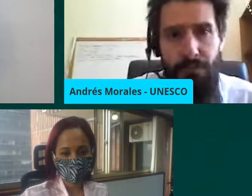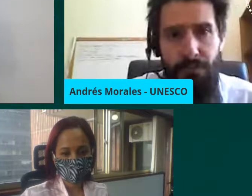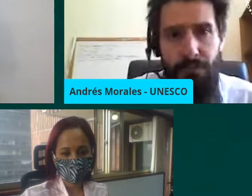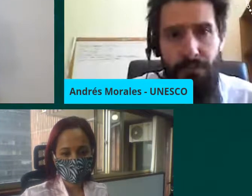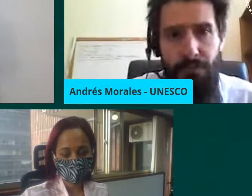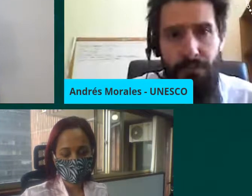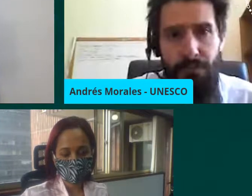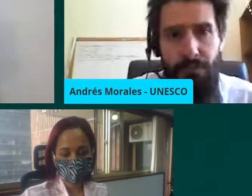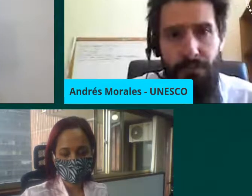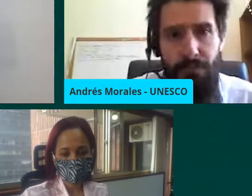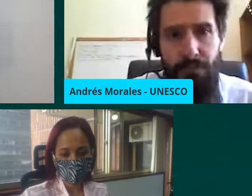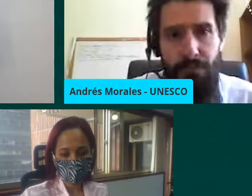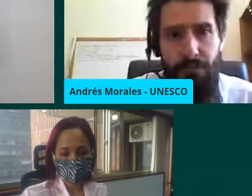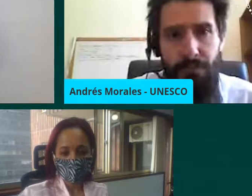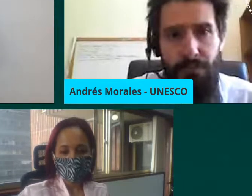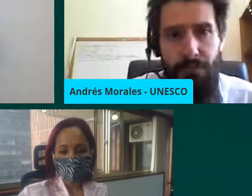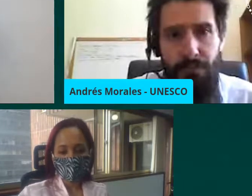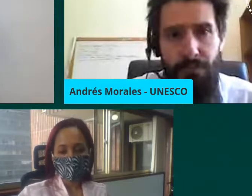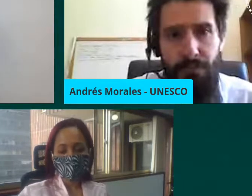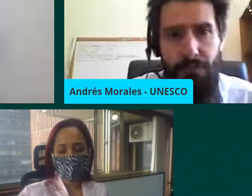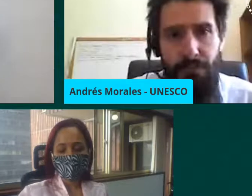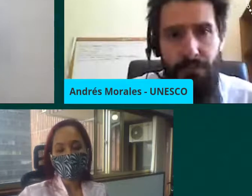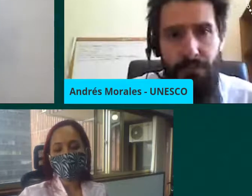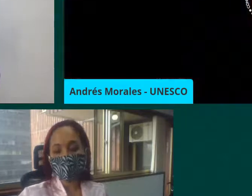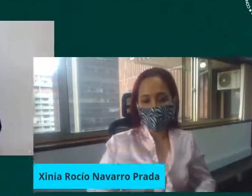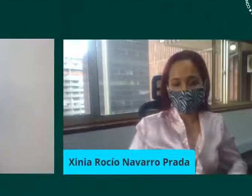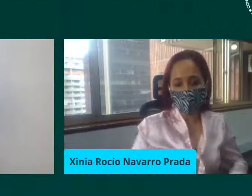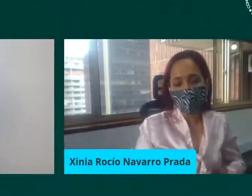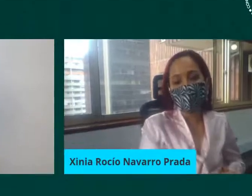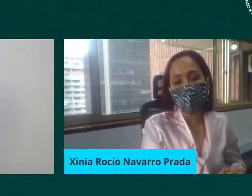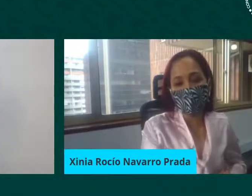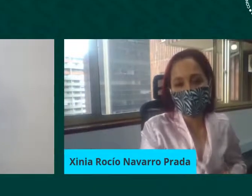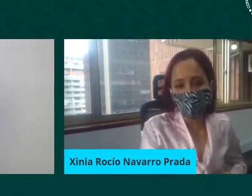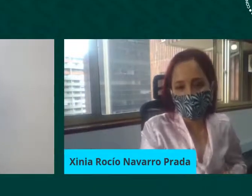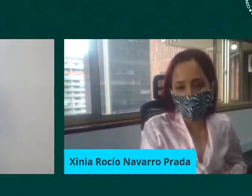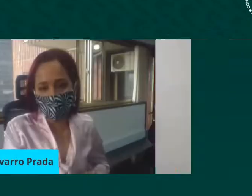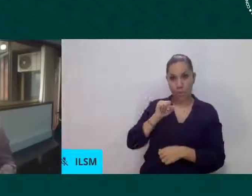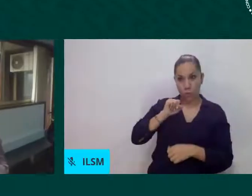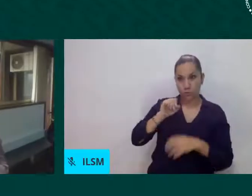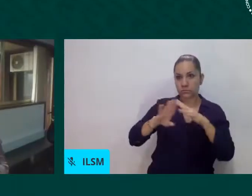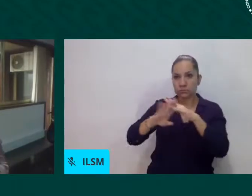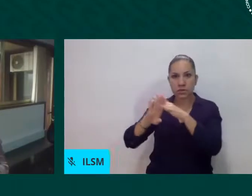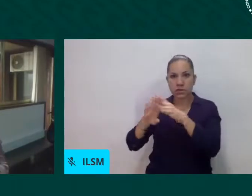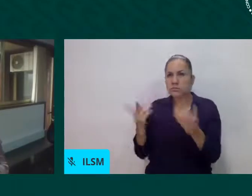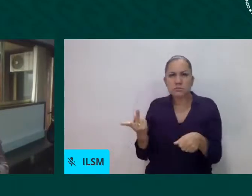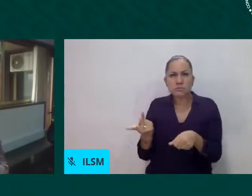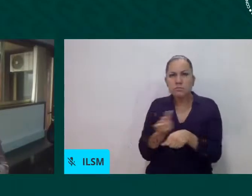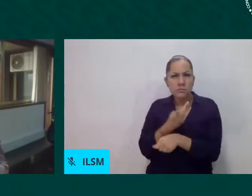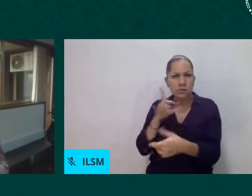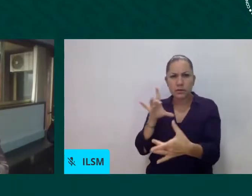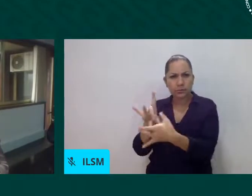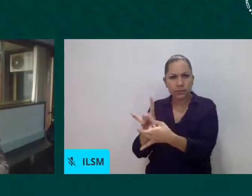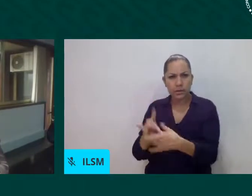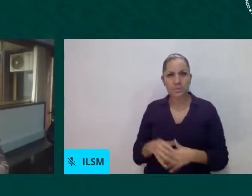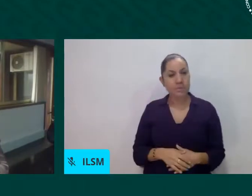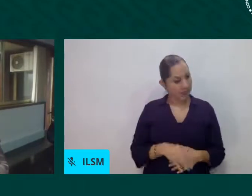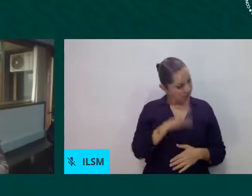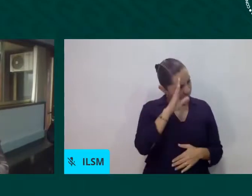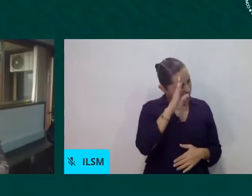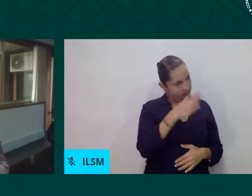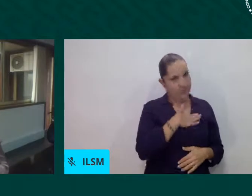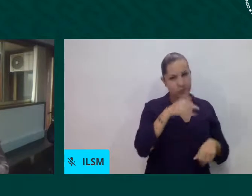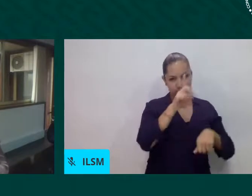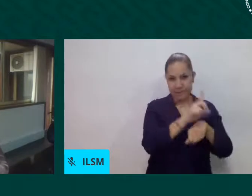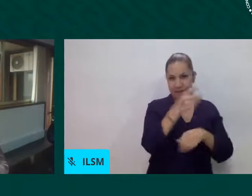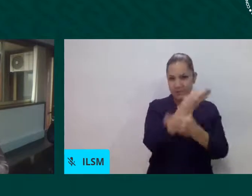muy grande en Bogotá. Adelante, Sinia. Bueno, muy buenos días a todos y todas. Un saludo muy especial desde Bogotá,